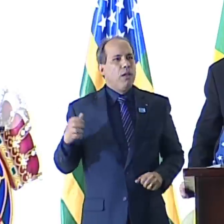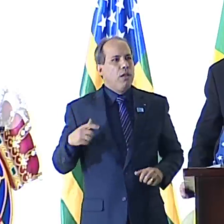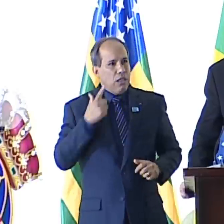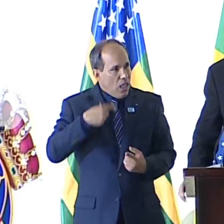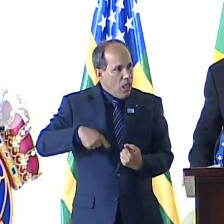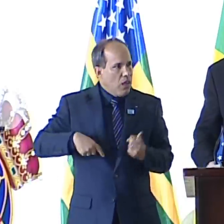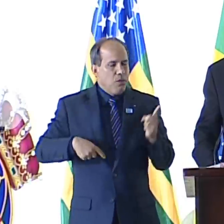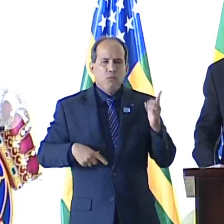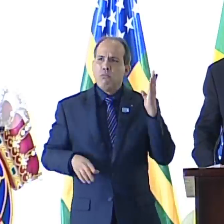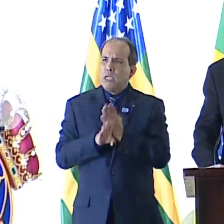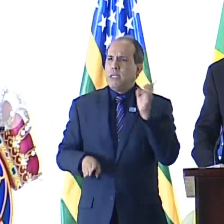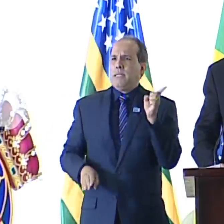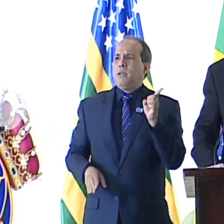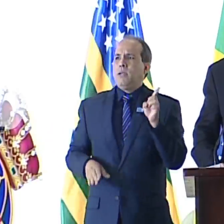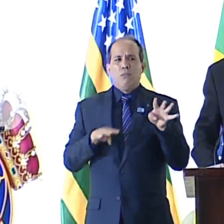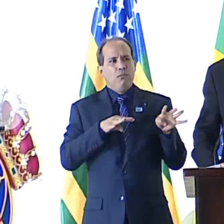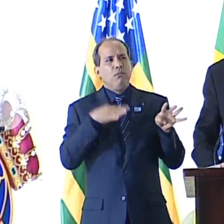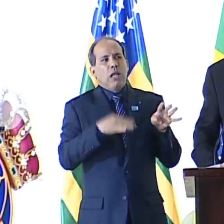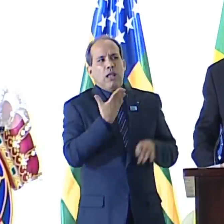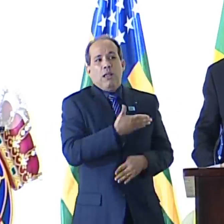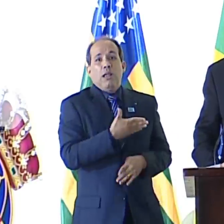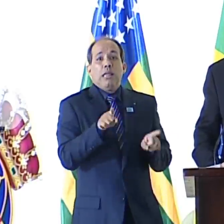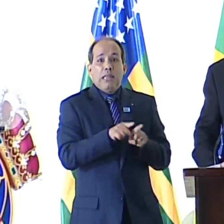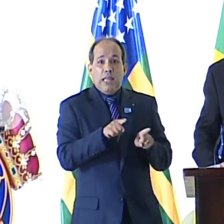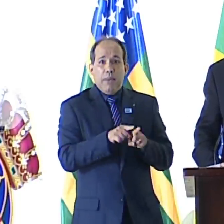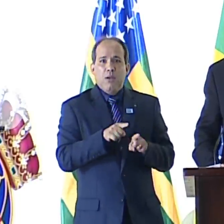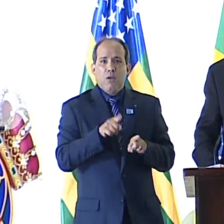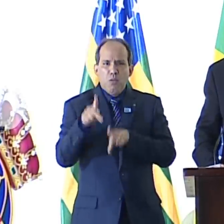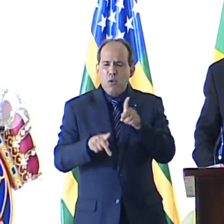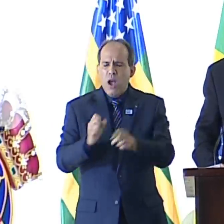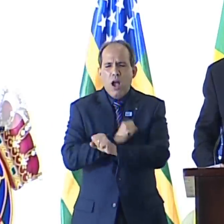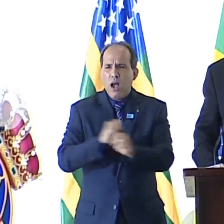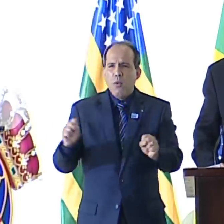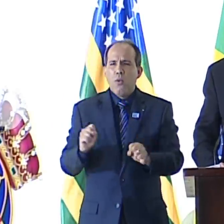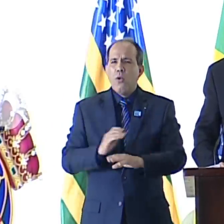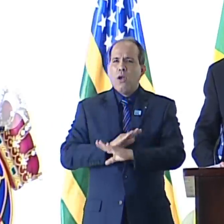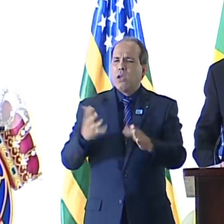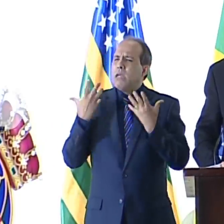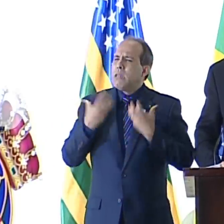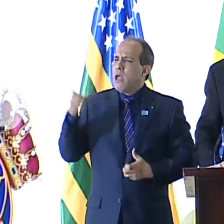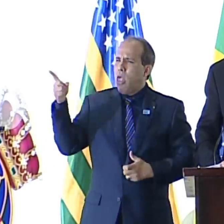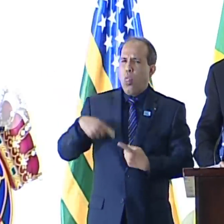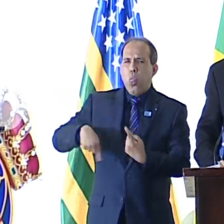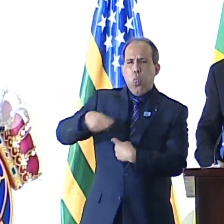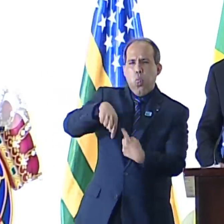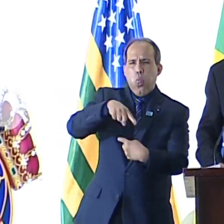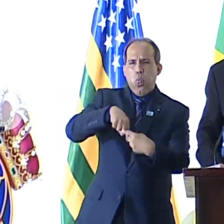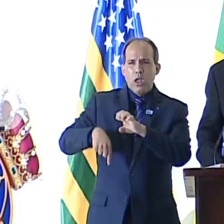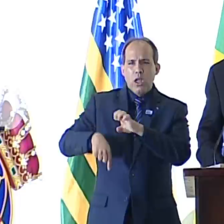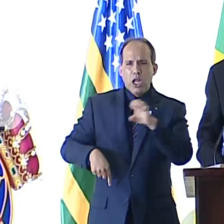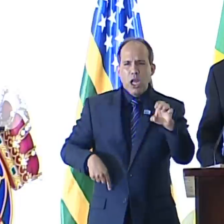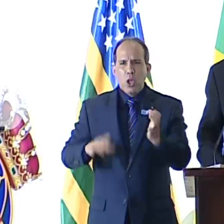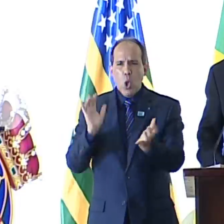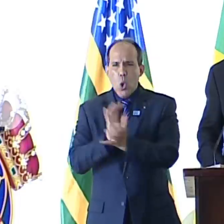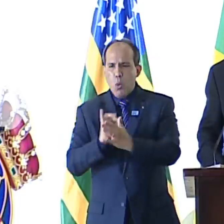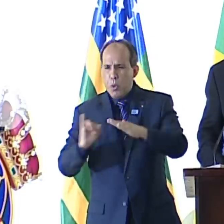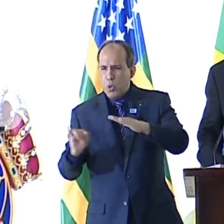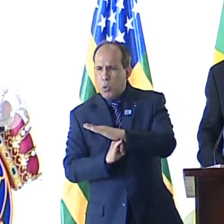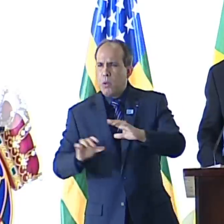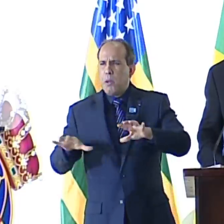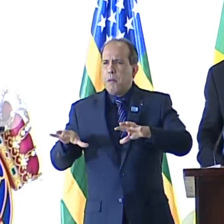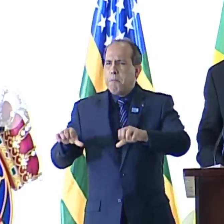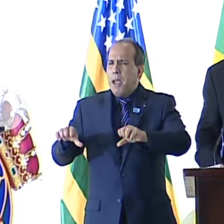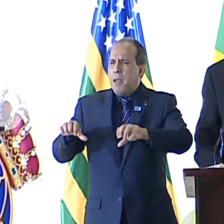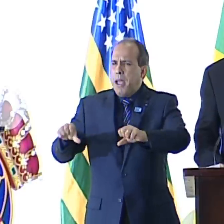O poder oligárquico, pela primeira vez, está efetivamente ameaçado. A oligarquia e a esquerda se acasalaram